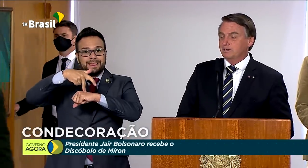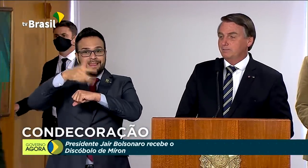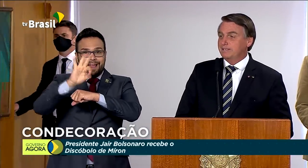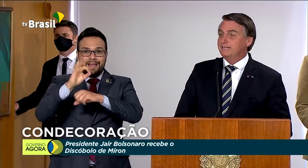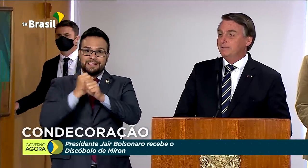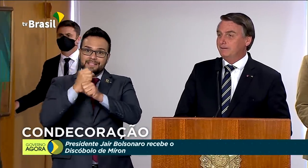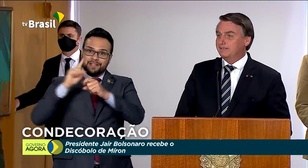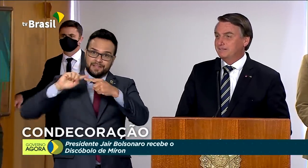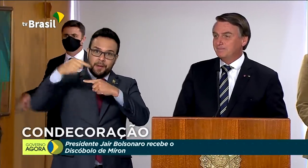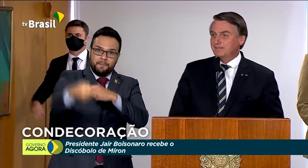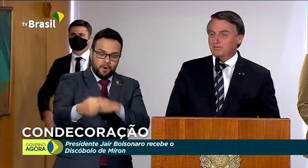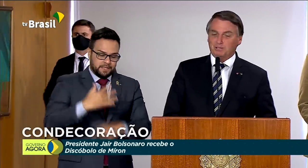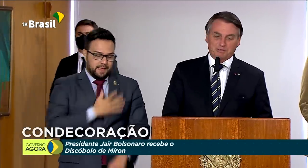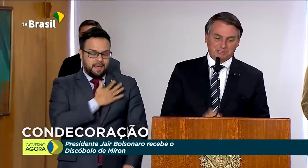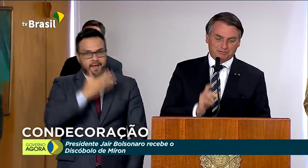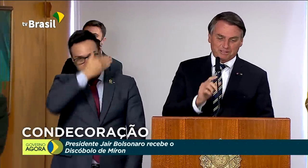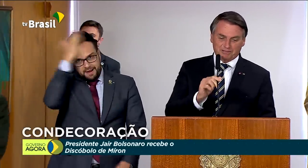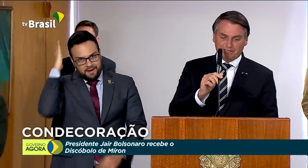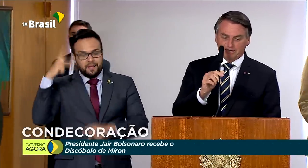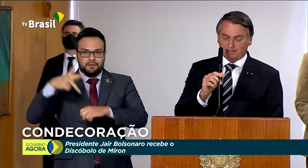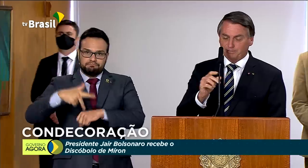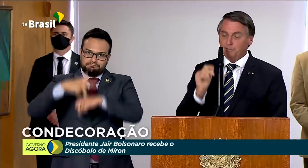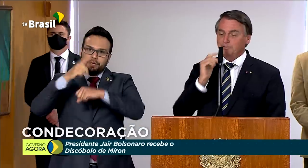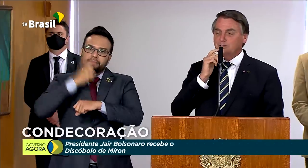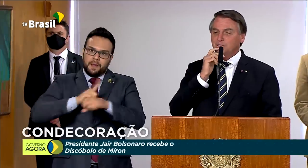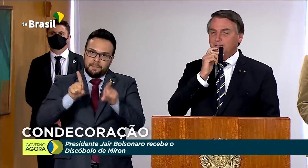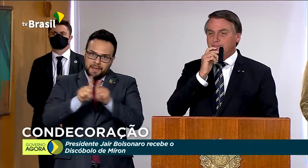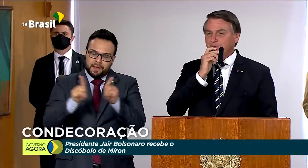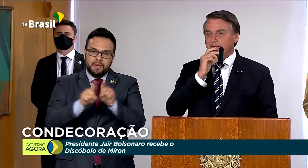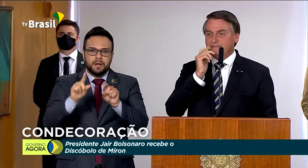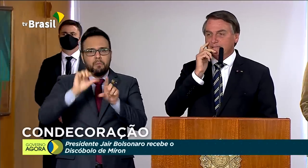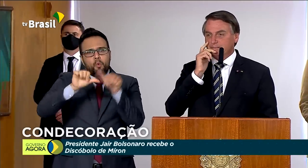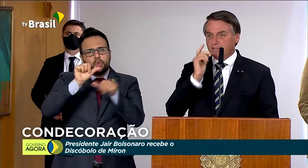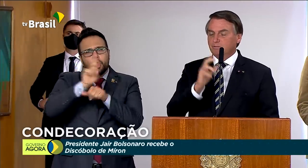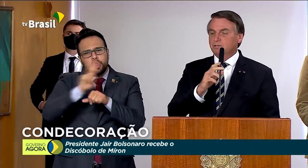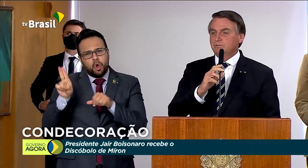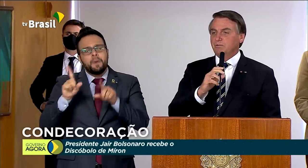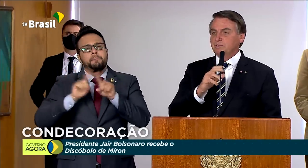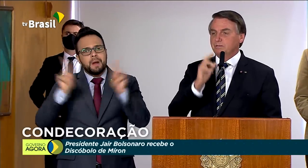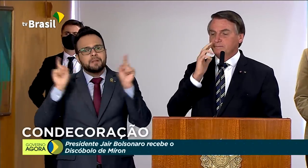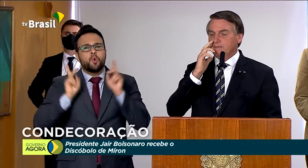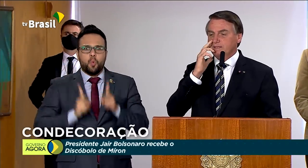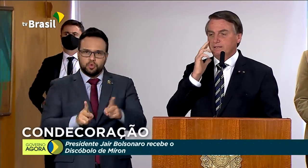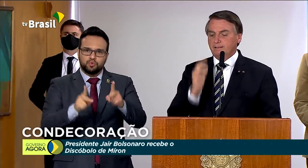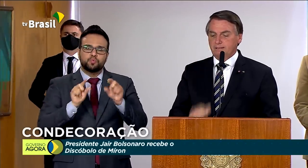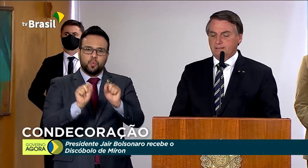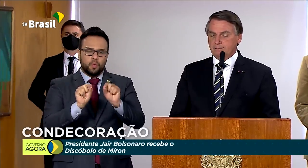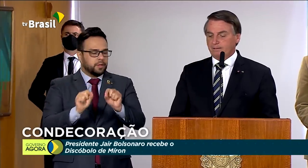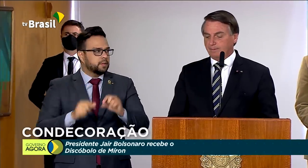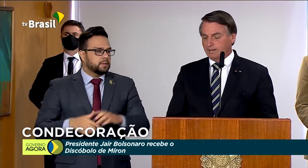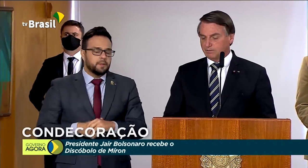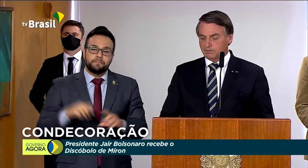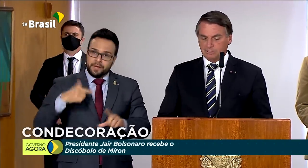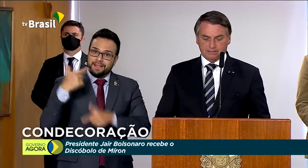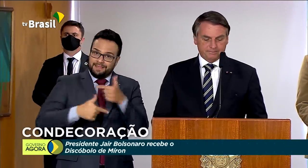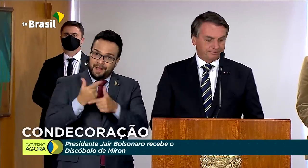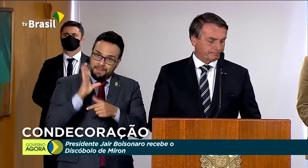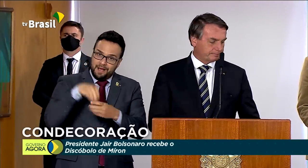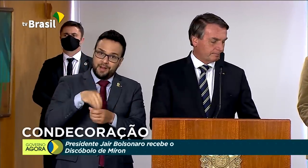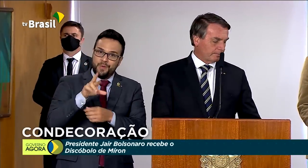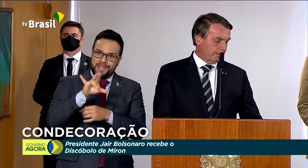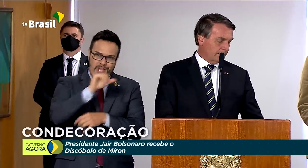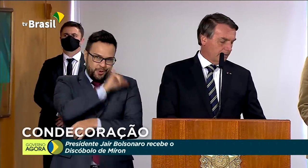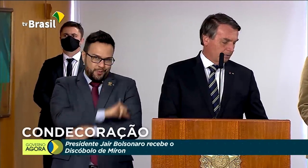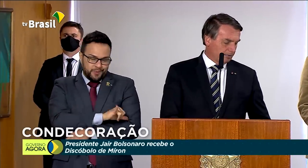Nós cursamos a Ezefex, Escola de Educação Física do Exército. Depois mudou de nome, mas continua com o seu trabalho no Rio de Janeiro.